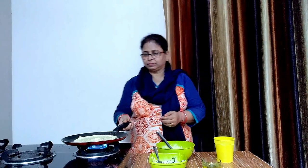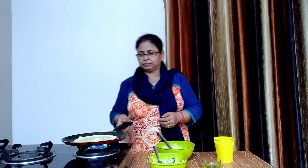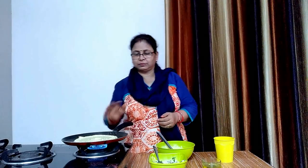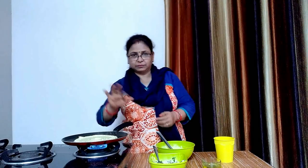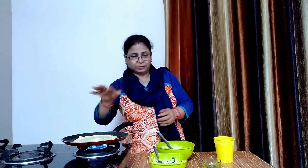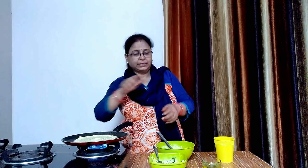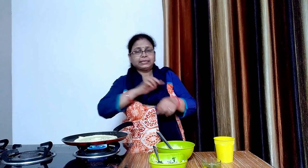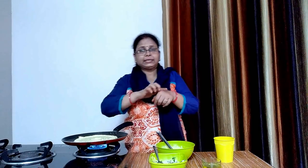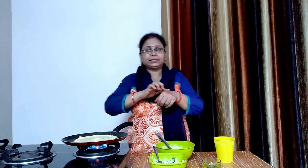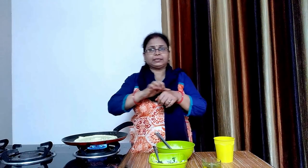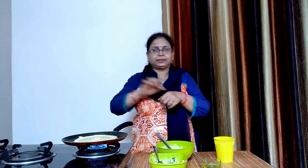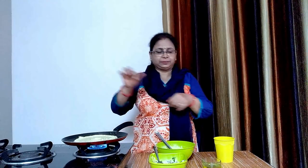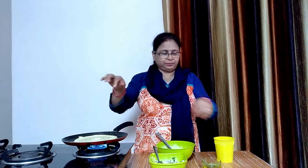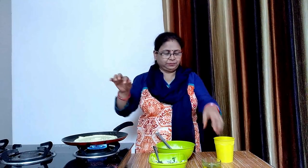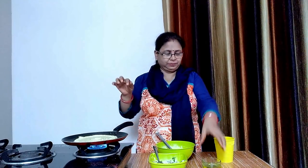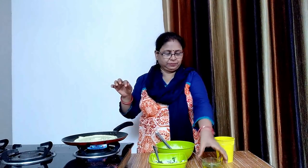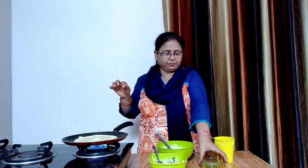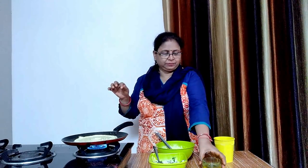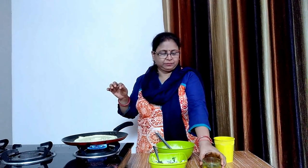अब चारों तरफ हलका सड़ घी डाल लेंगे